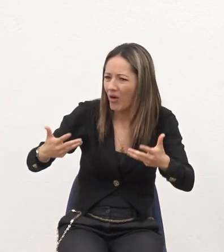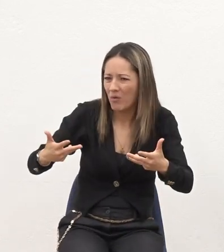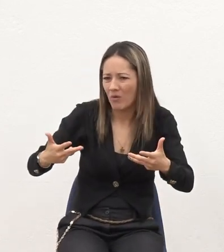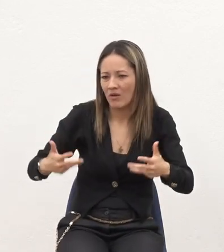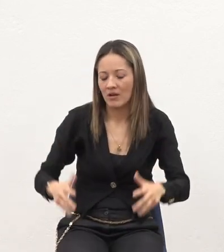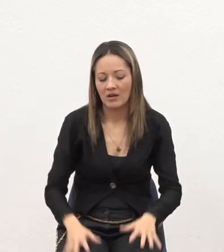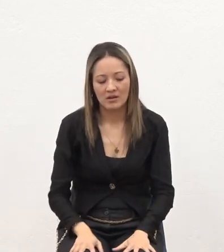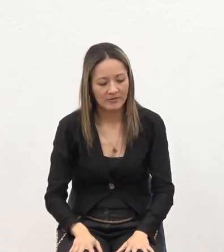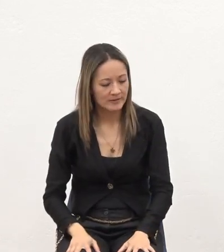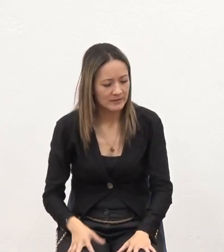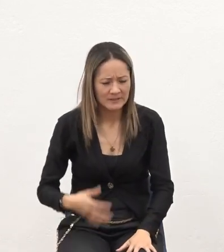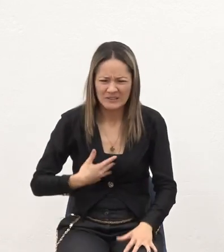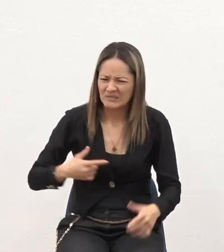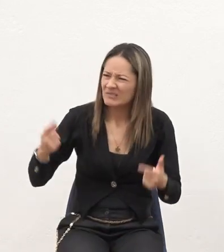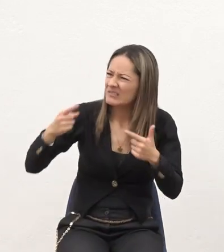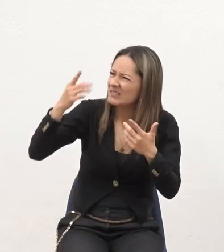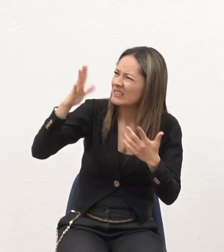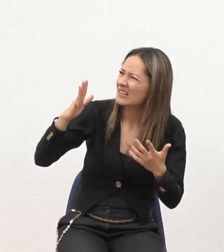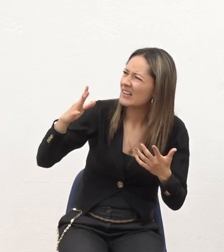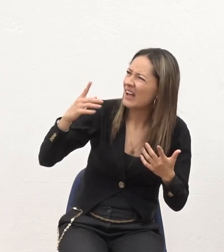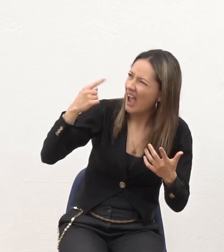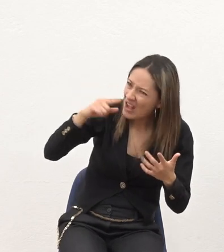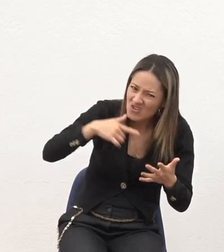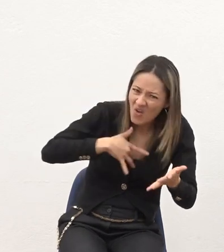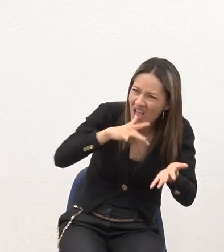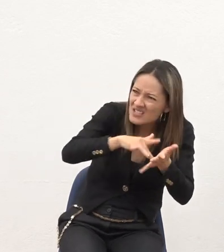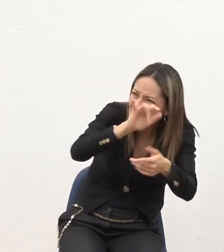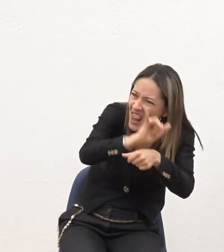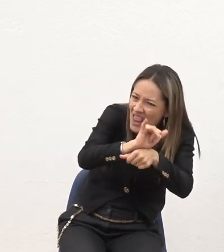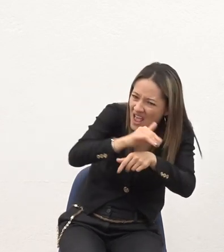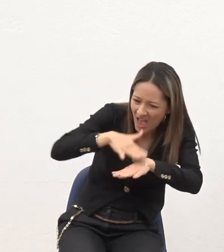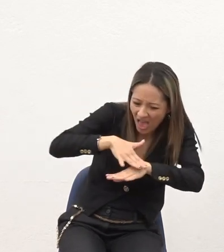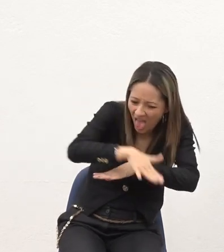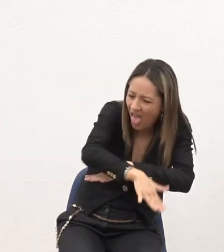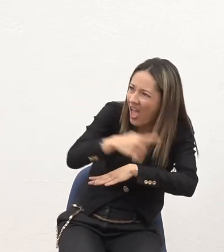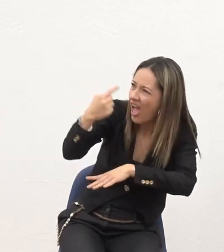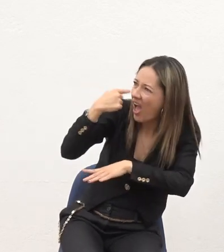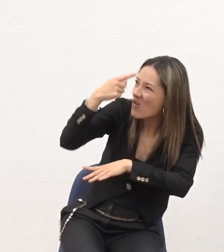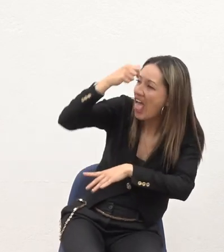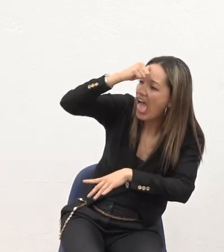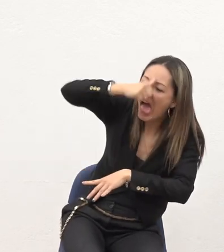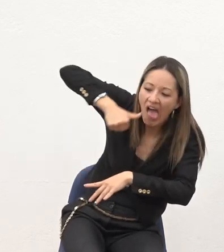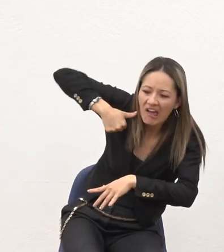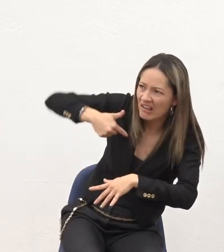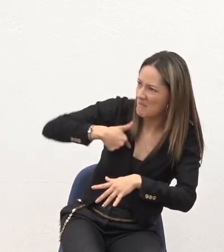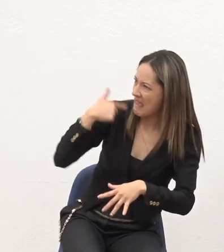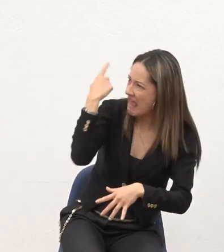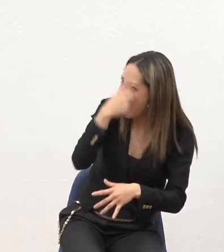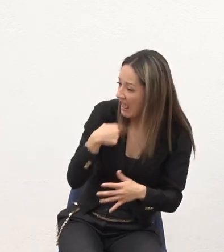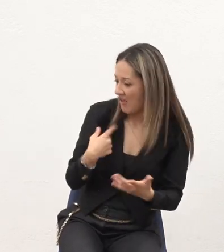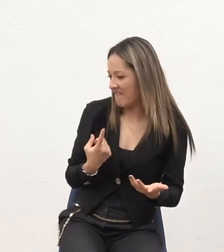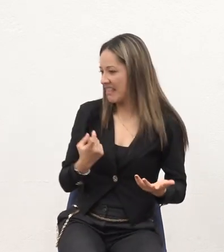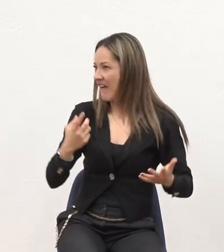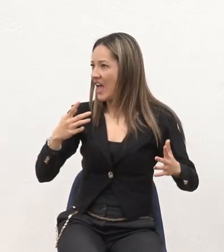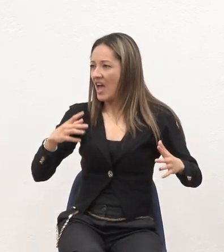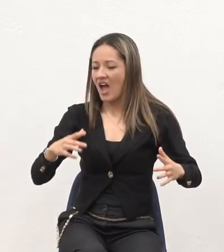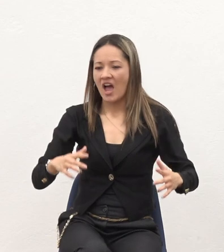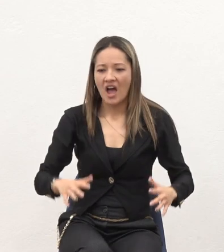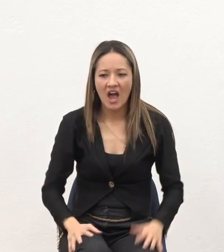Y yo peleé con el señor Yo le dije Para eso voy a la iglesia Para que usted me corte la cara También ahora Lo que me faltaba Entonces ahora deforme